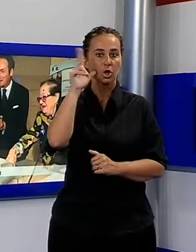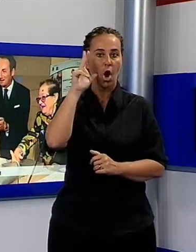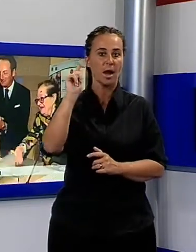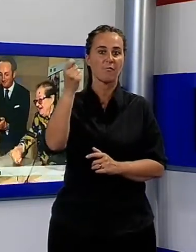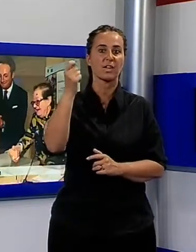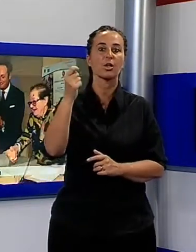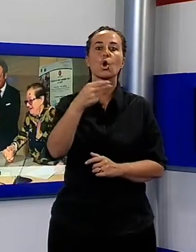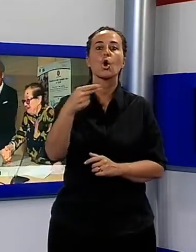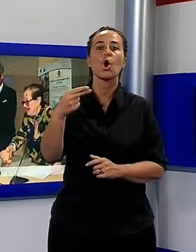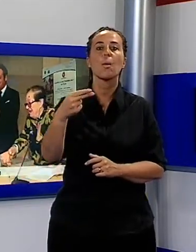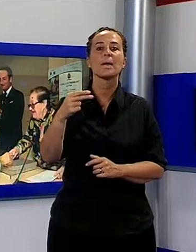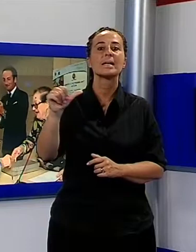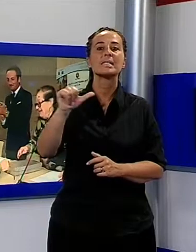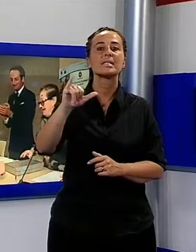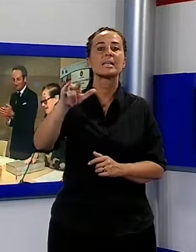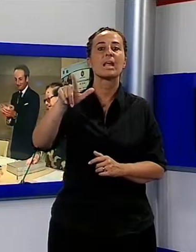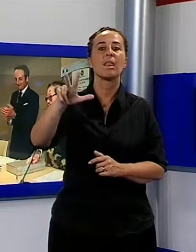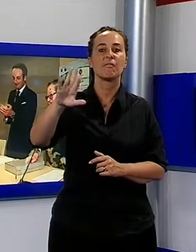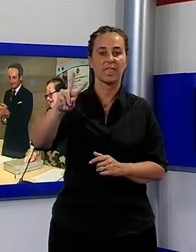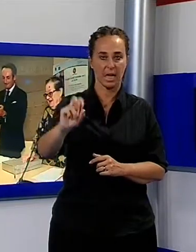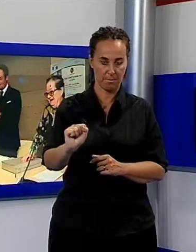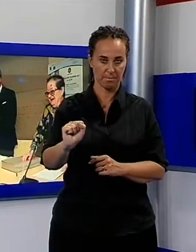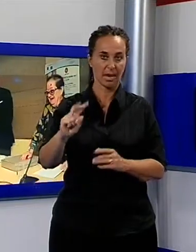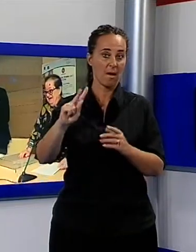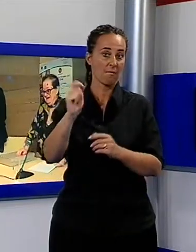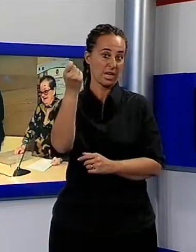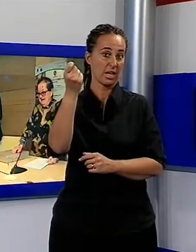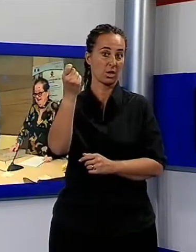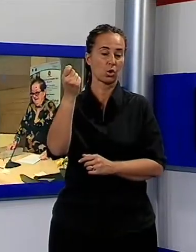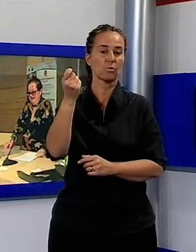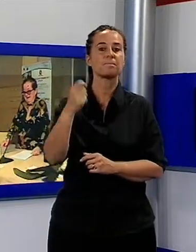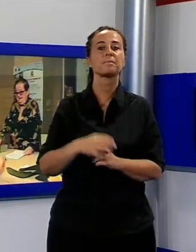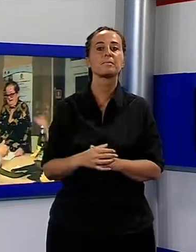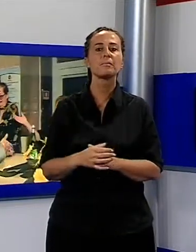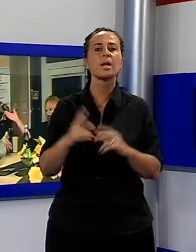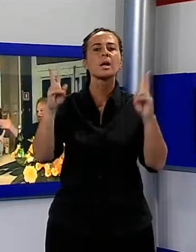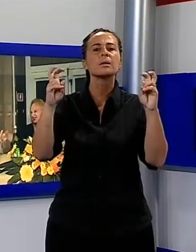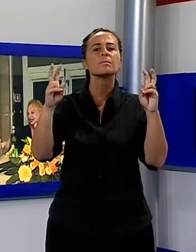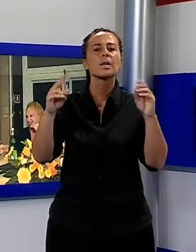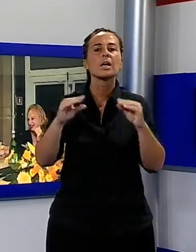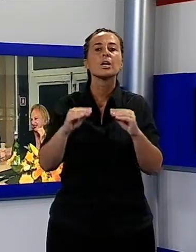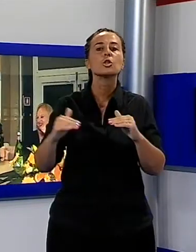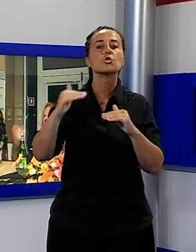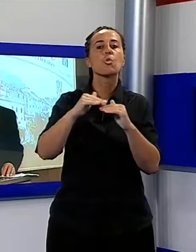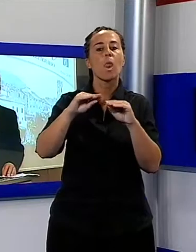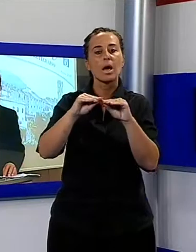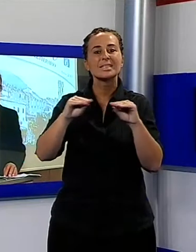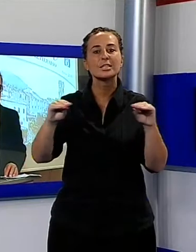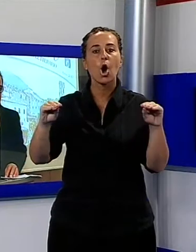Interlinea, ha vinto la 29esima edizione del premio letterario Camaiore. La sua opera è stata giudicata la migliore dai 50 membri